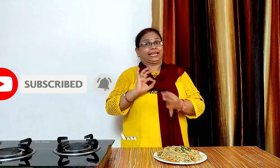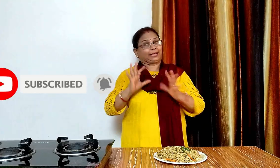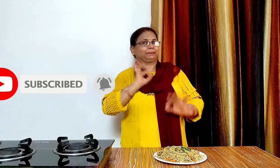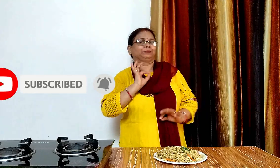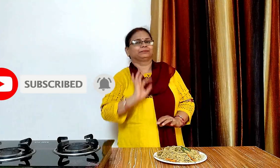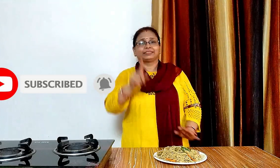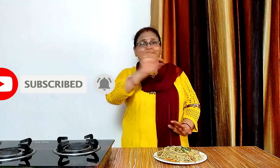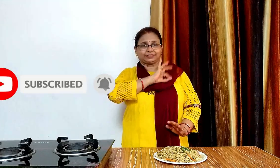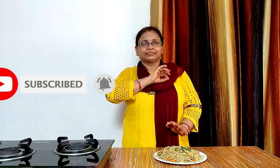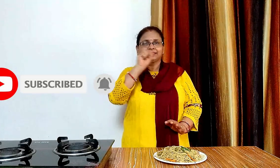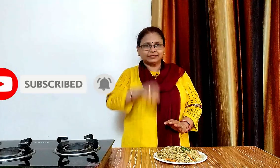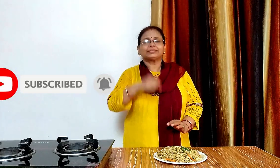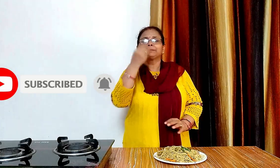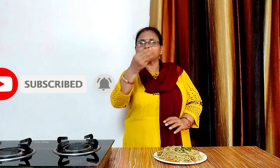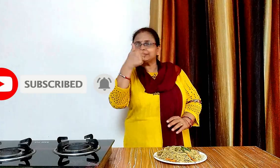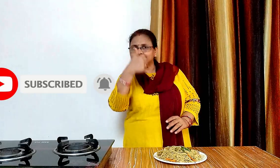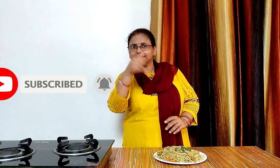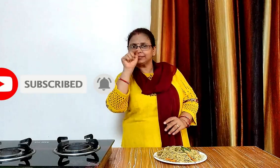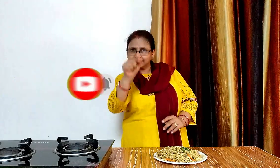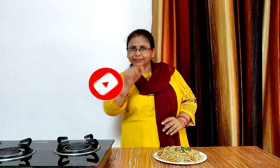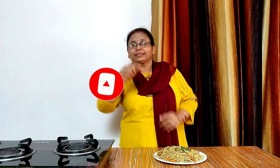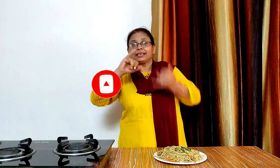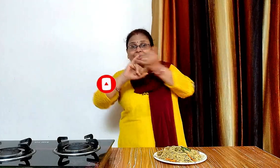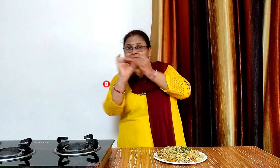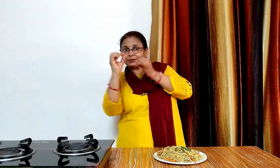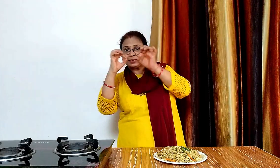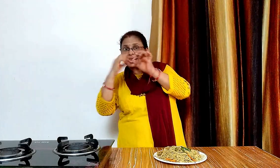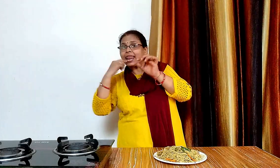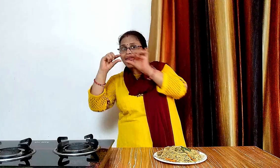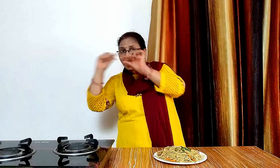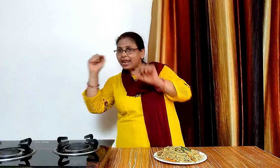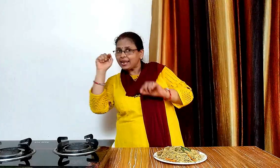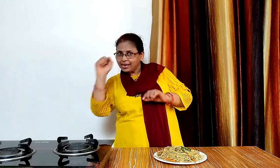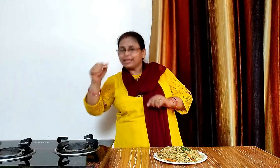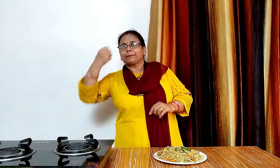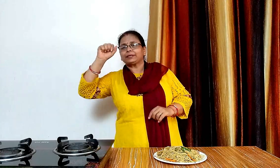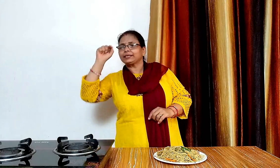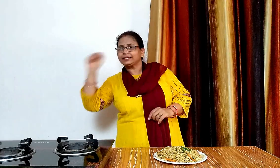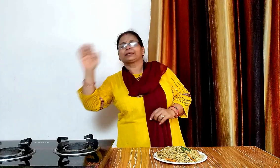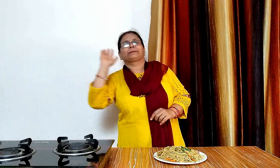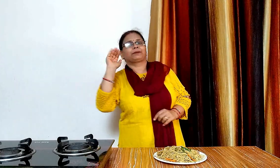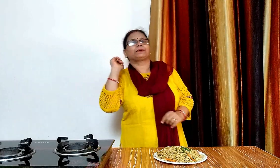मेरी वीडियो पसंद आयो तो इस वीडियो को लाइक और सेनल को सब्स्राइब करना ना भूलें मिल्दे है नेक्स वीडियो में